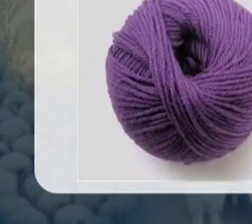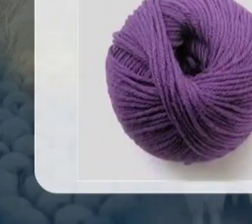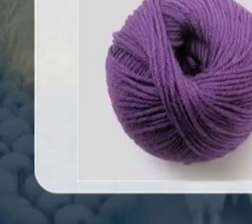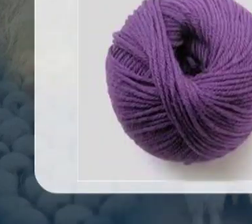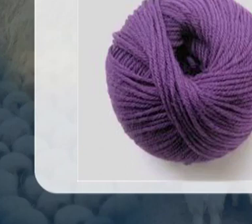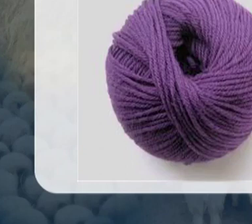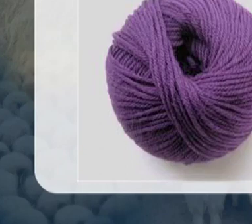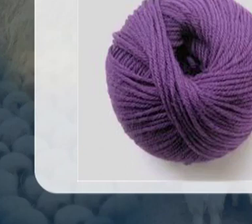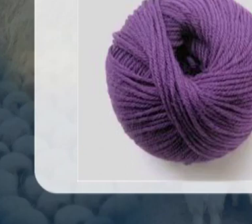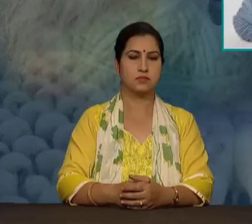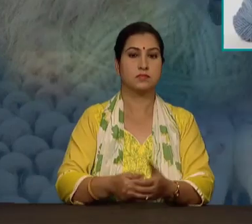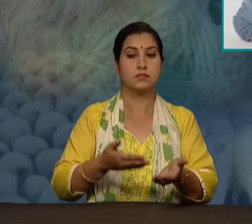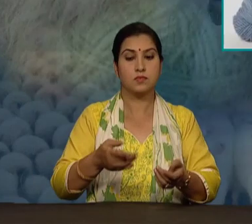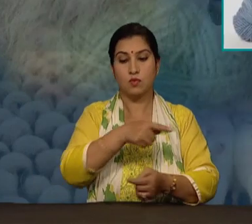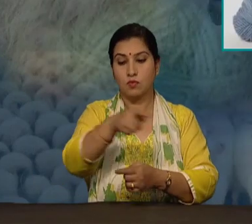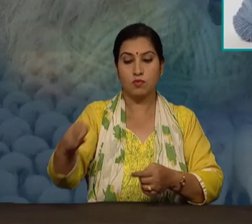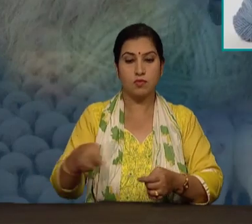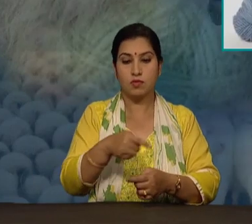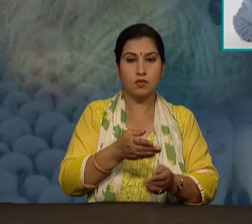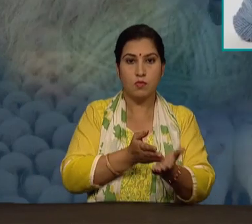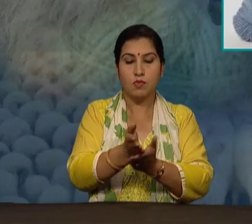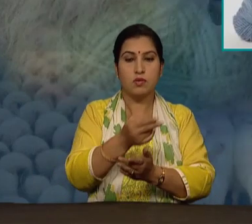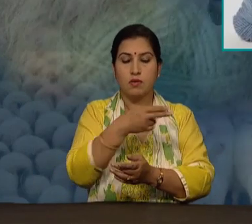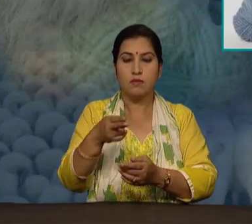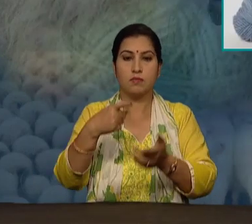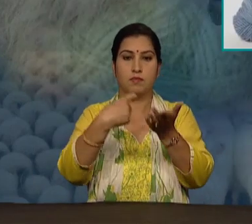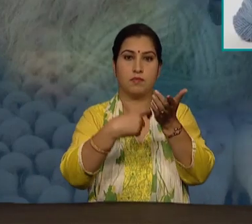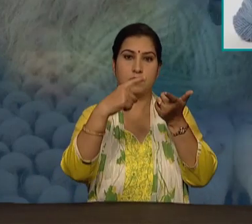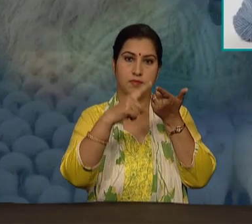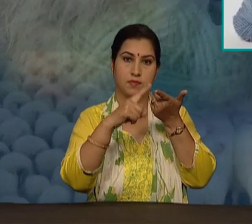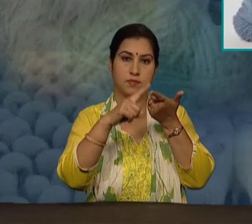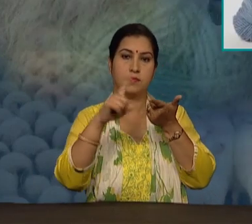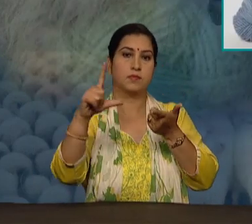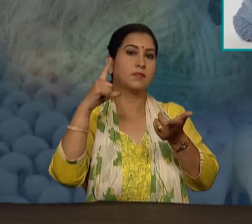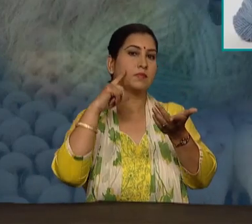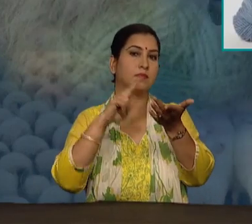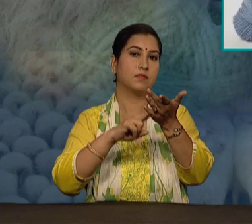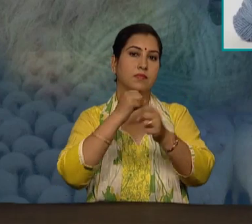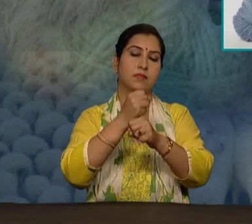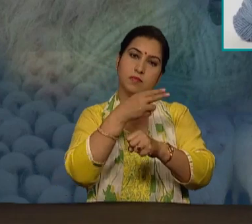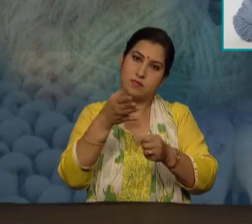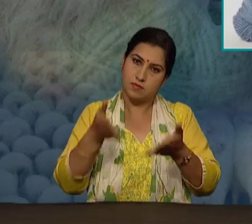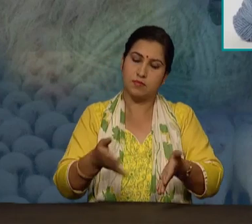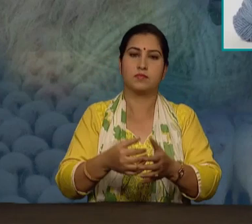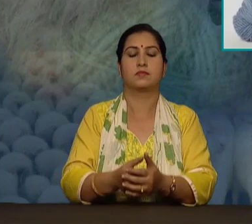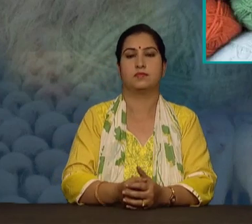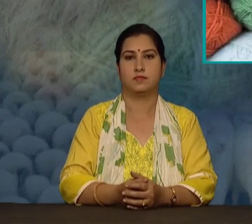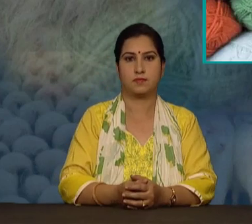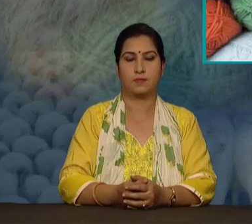इस प्रक्रिया को रीलिंग कहते हैं तो लीजिए